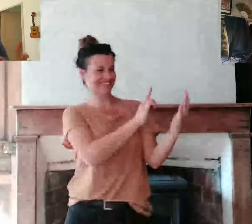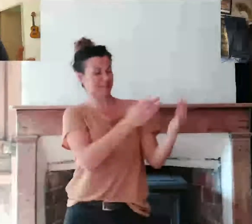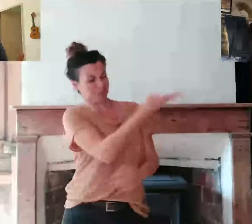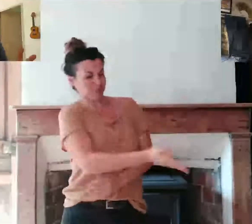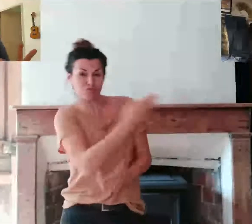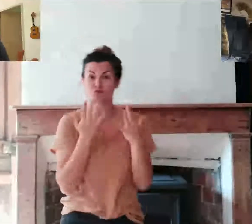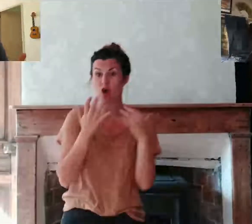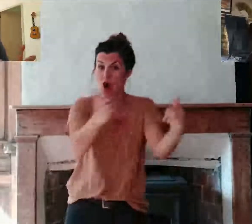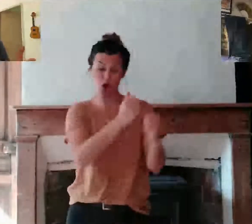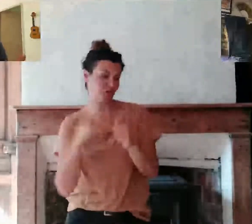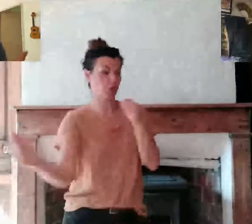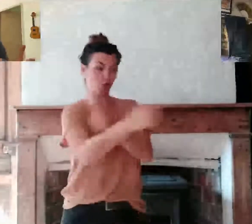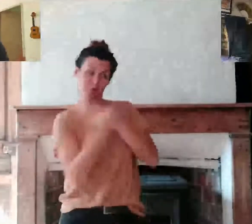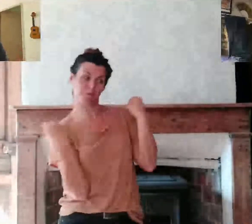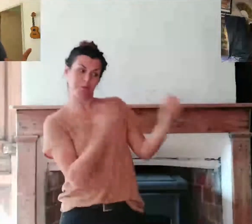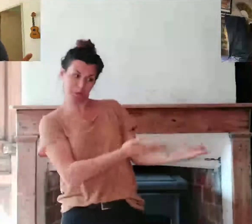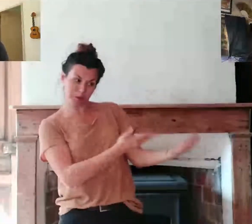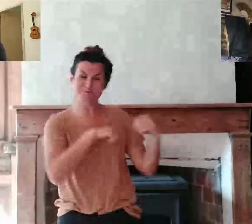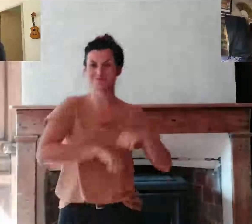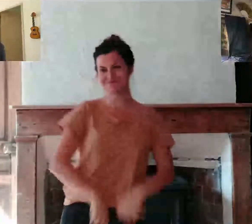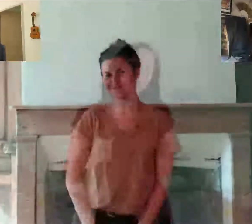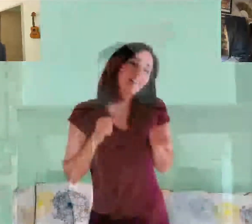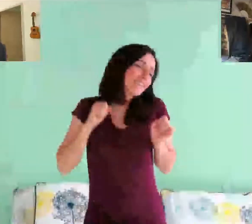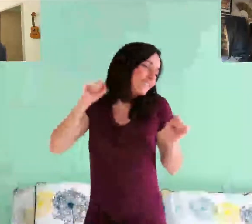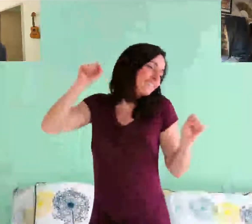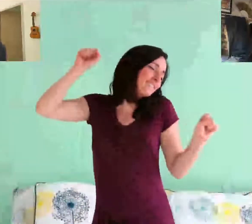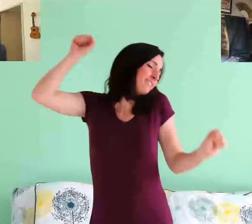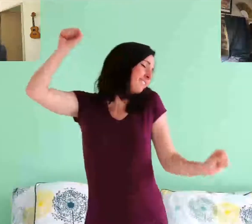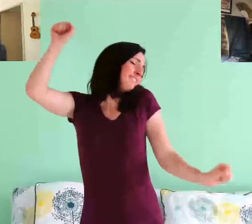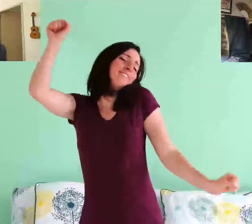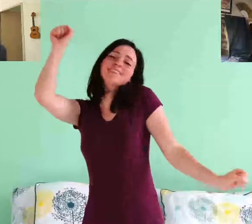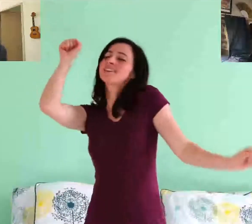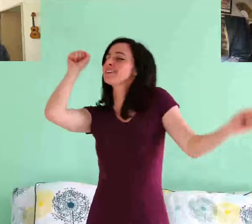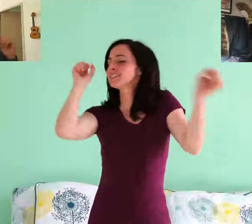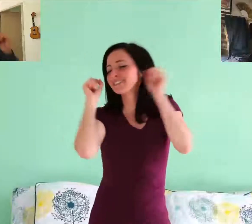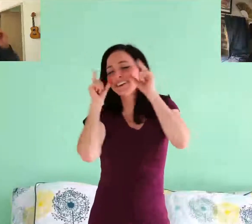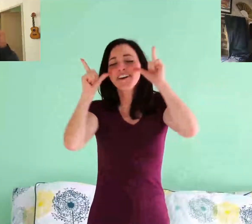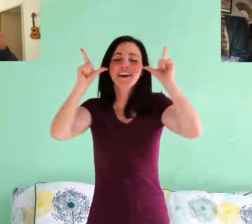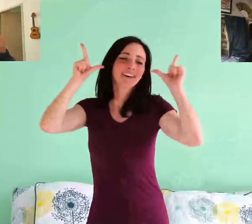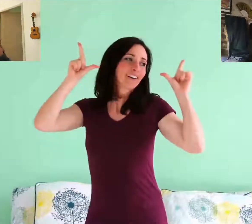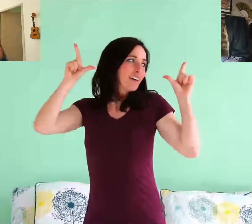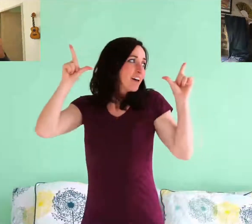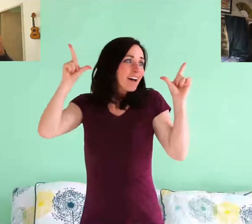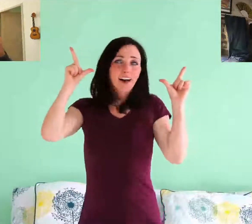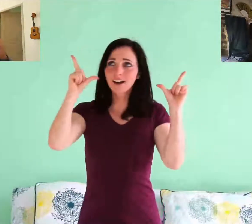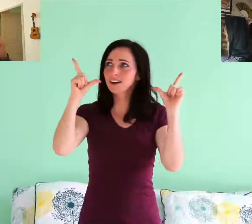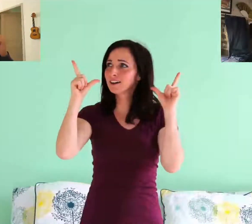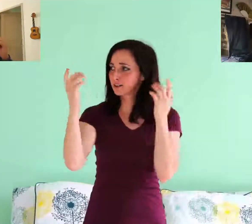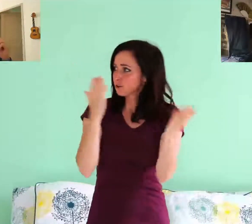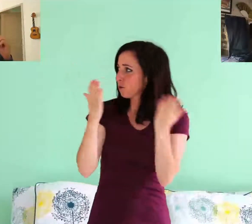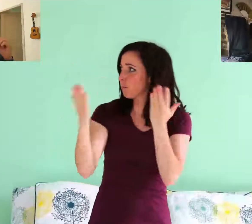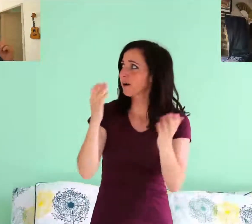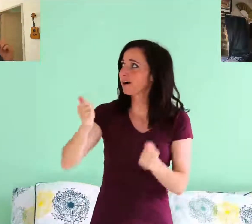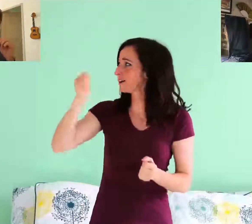différences, de leurs envies Et je me suis réveillé Bien